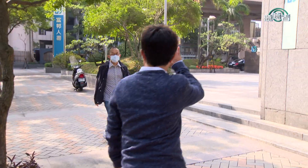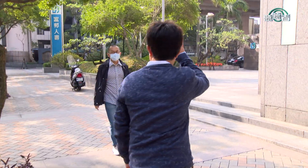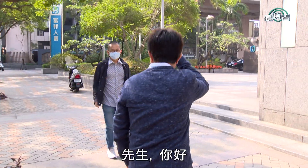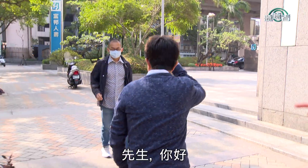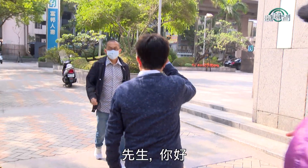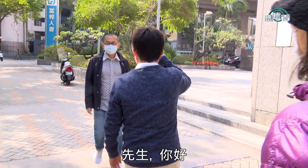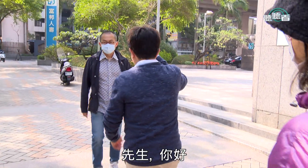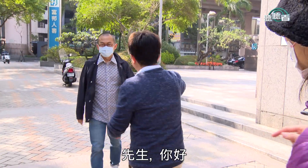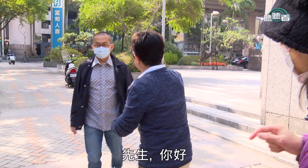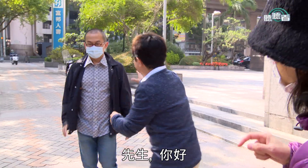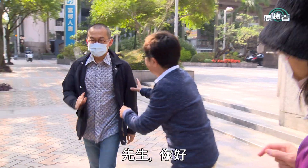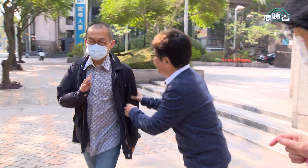先生 你好